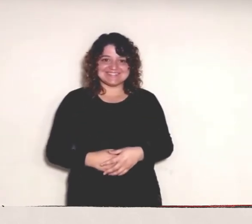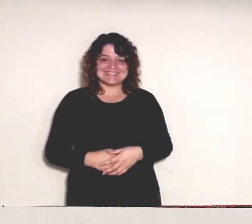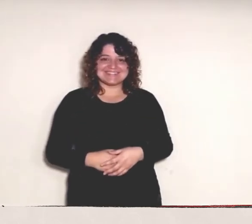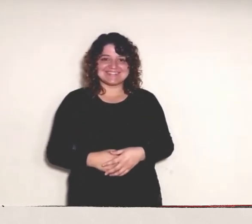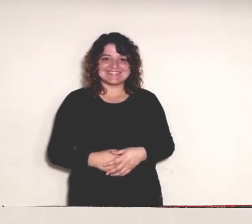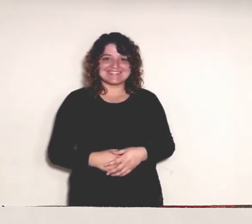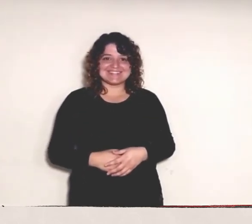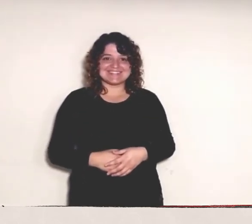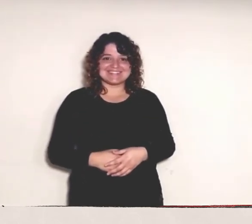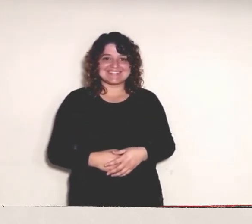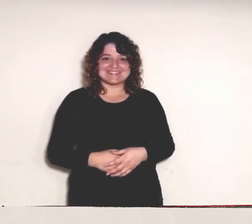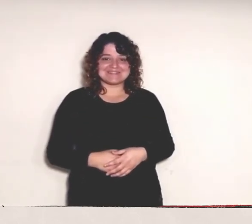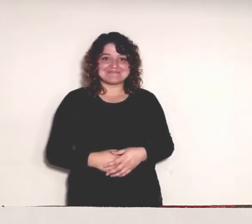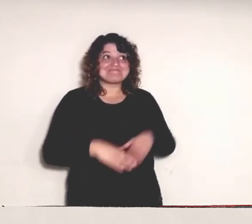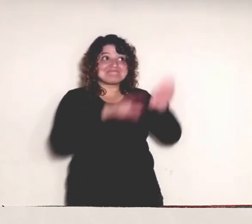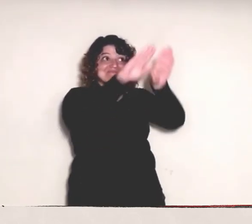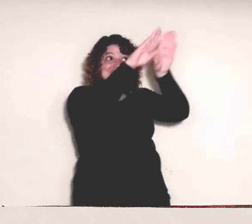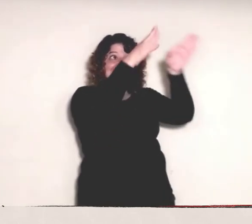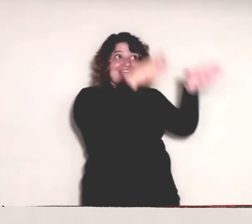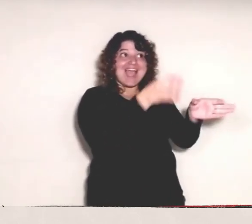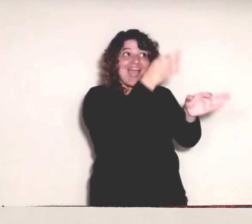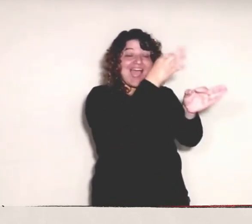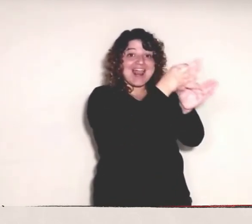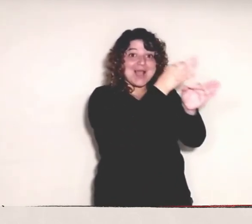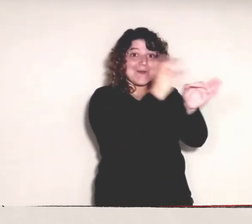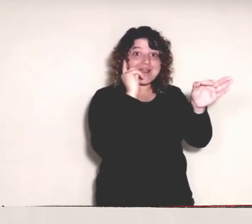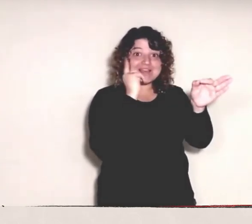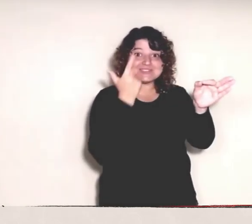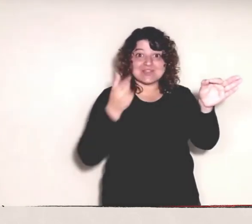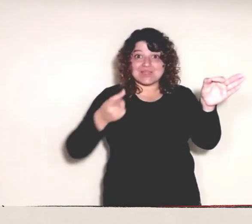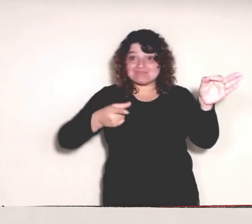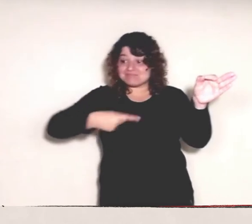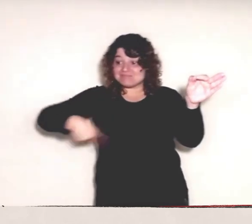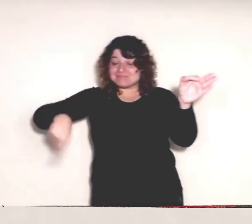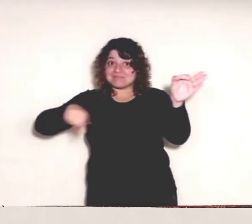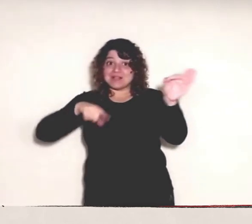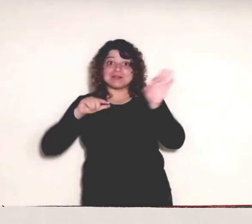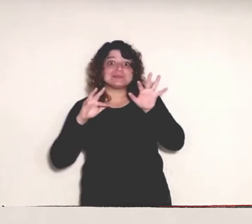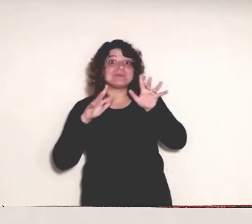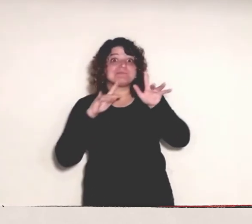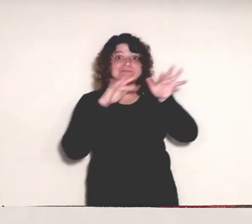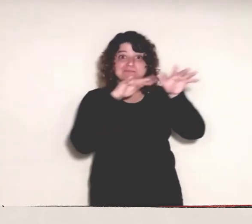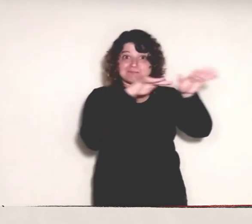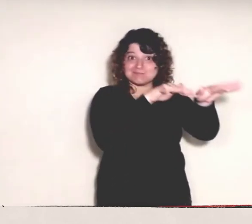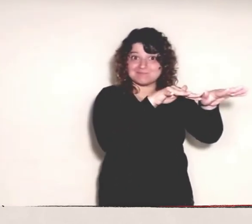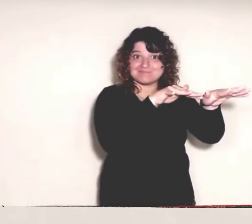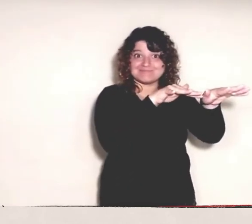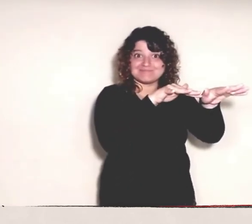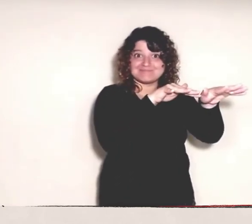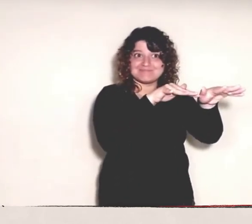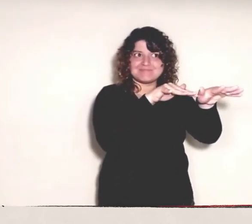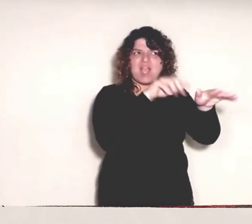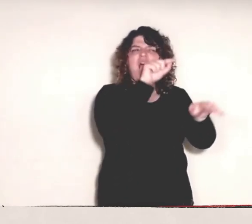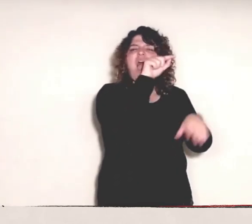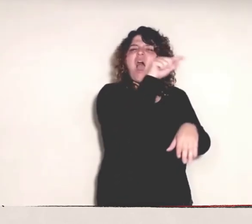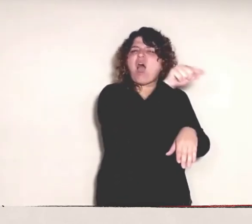En las escuelas de sordos donde asisten estos niñes, jóvenes y adultes, la